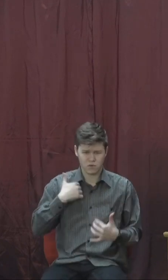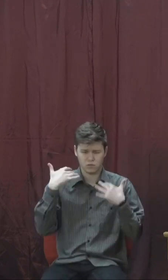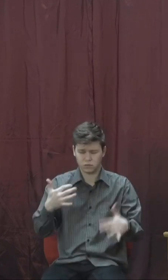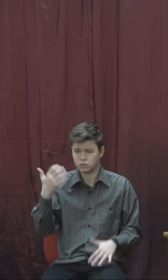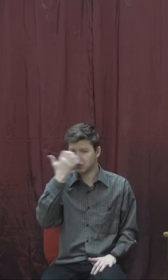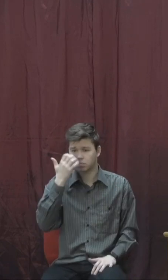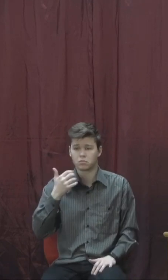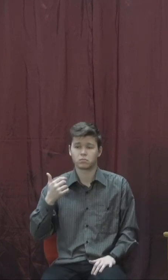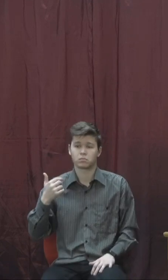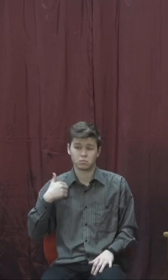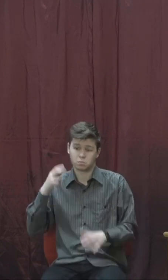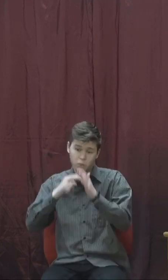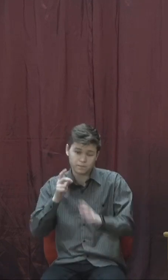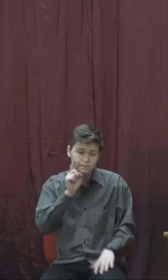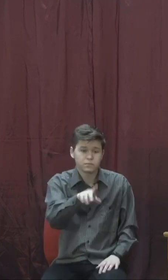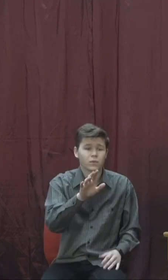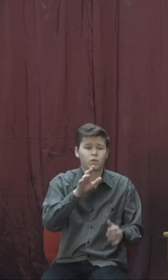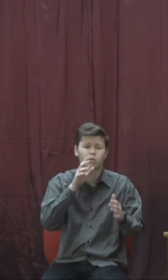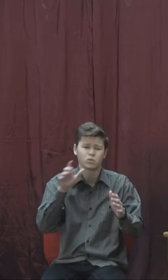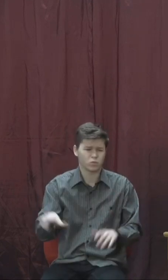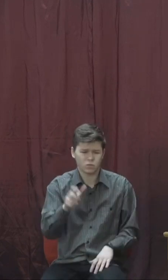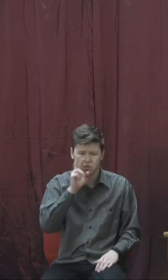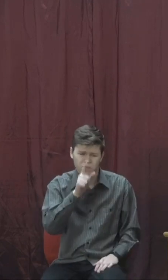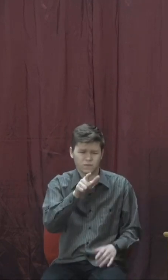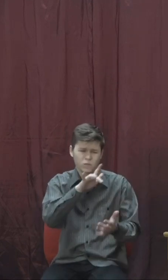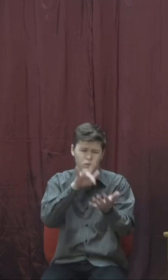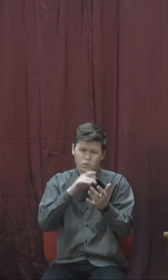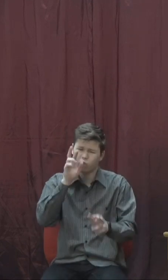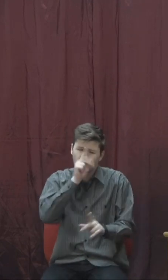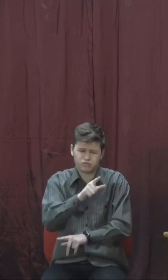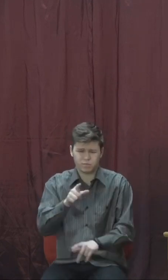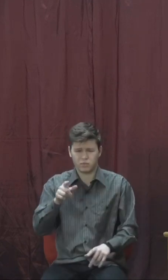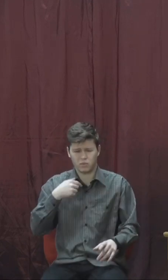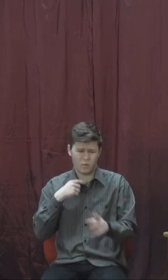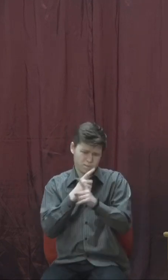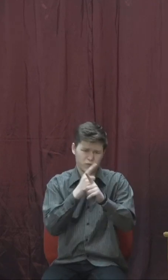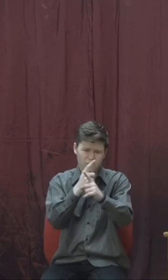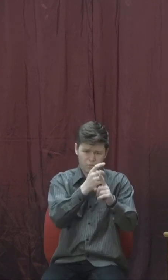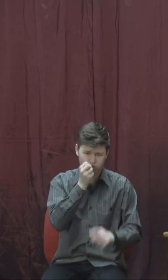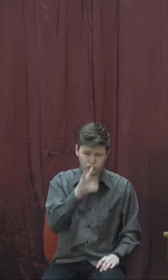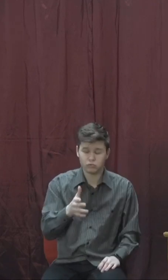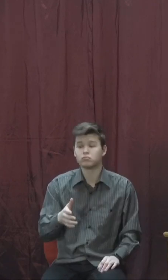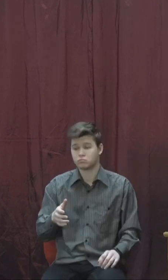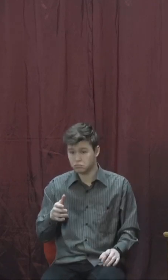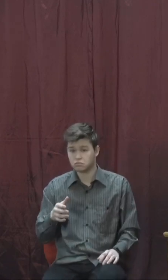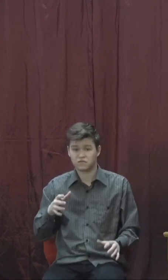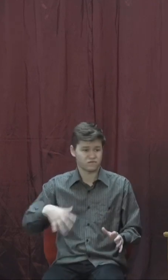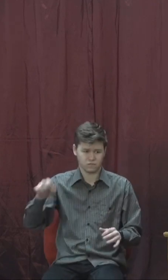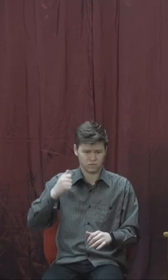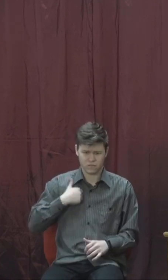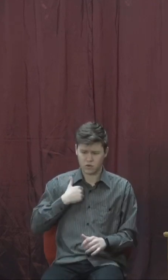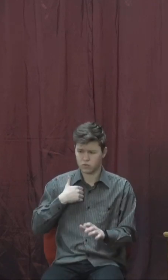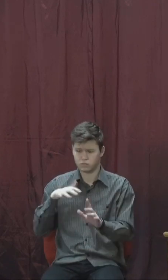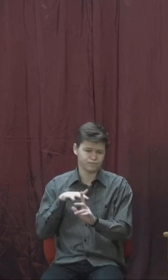та дорога і не те місто, ідіть за мною, і я проведу вас до того чоловіка, якого ви шукаєте. І він